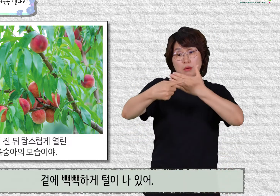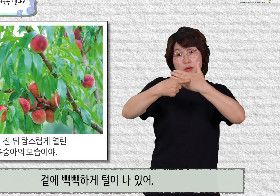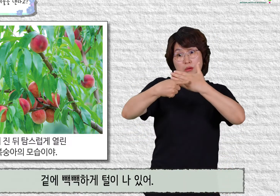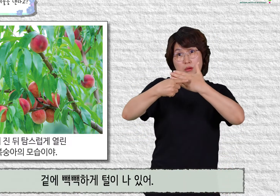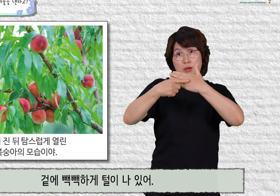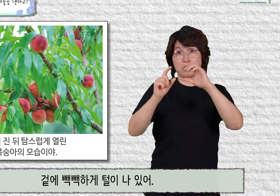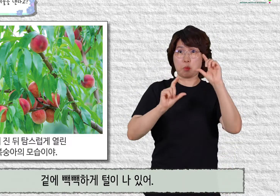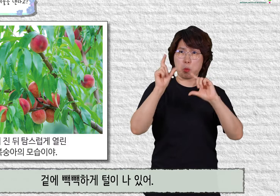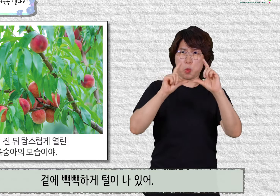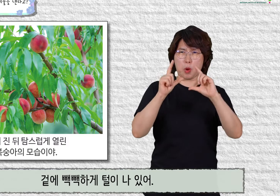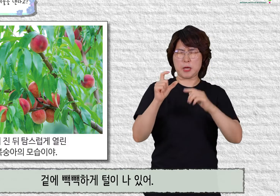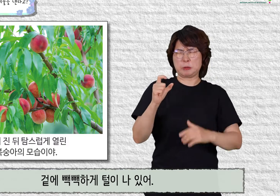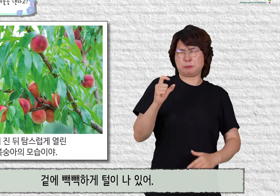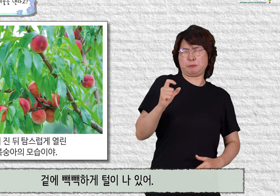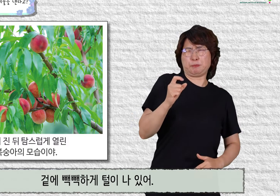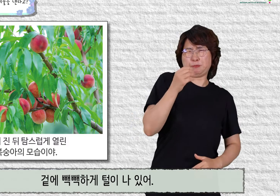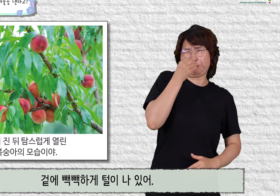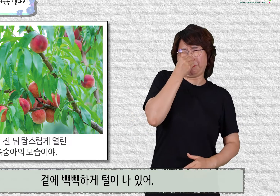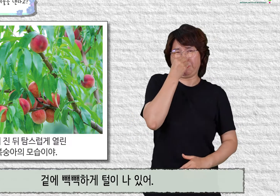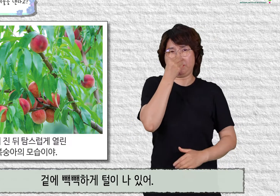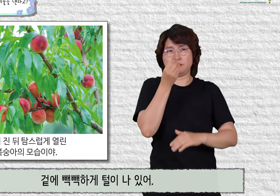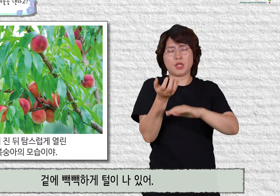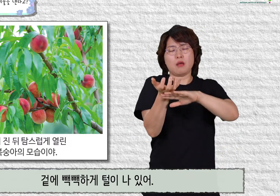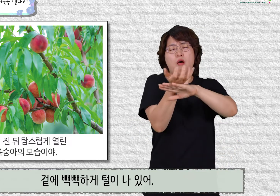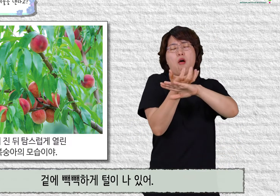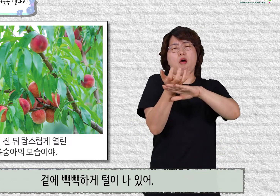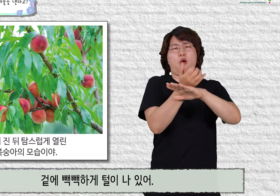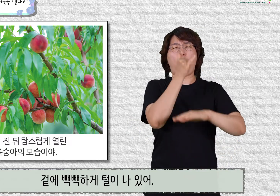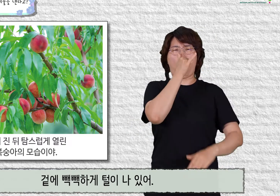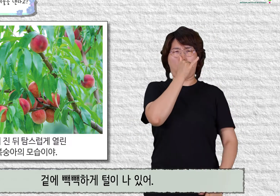겉에 빽빽하게 털이 나있어.